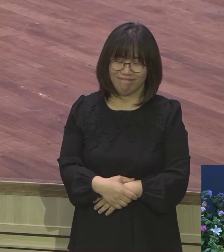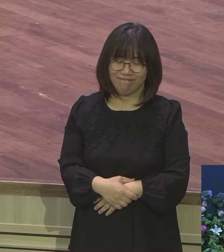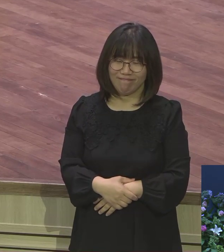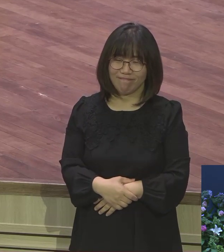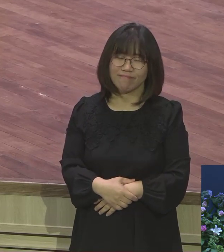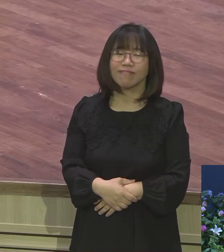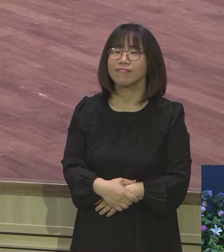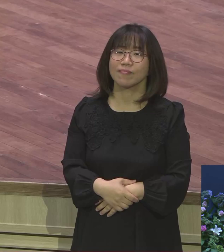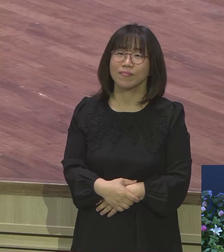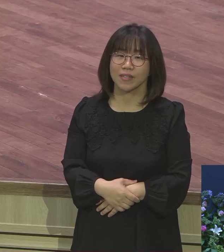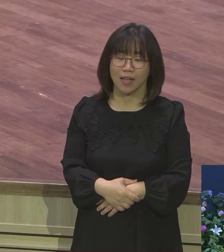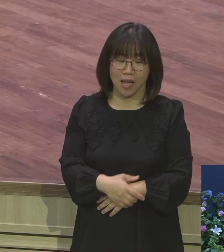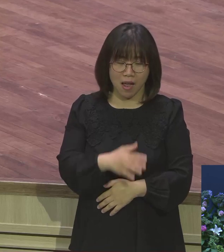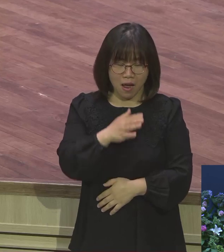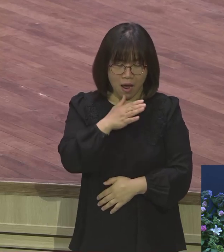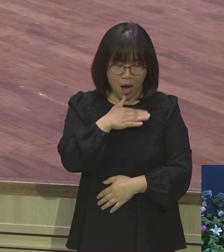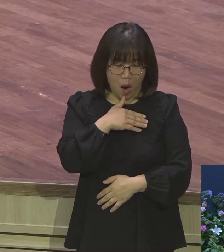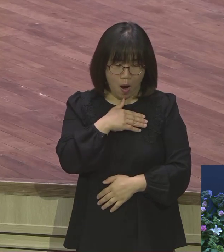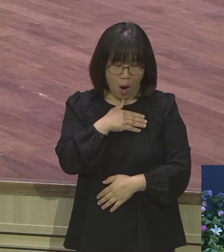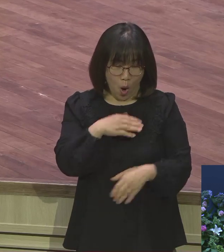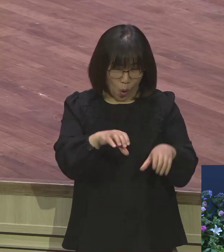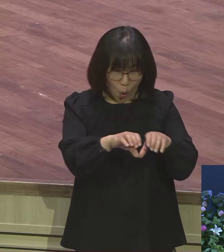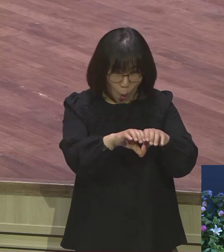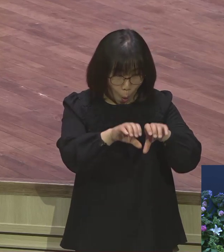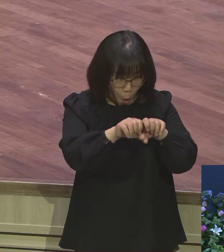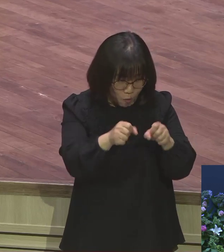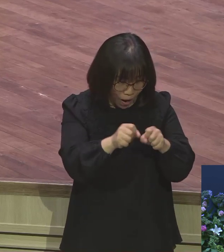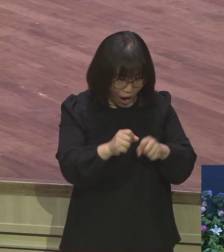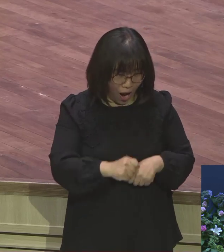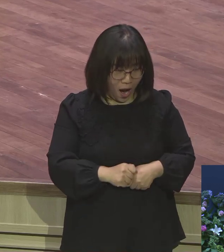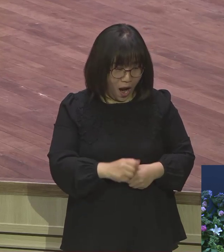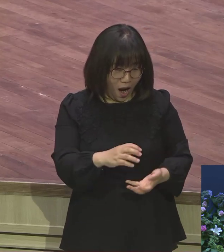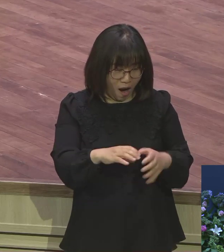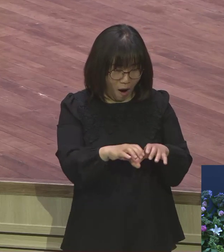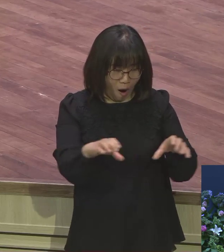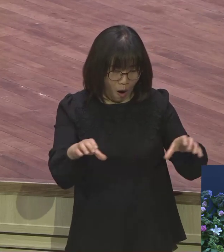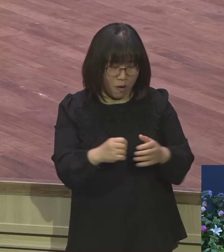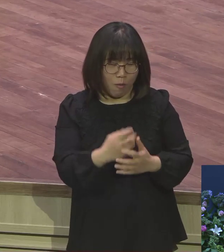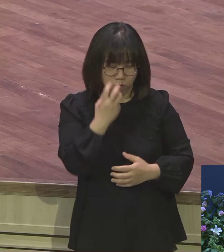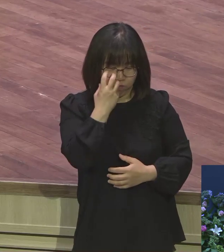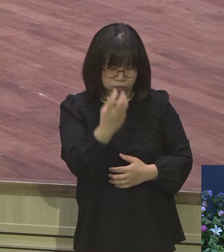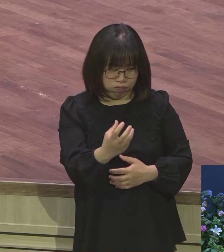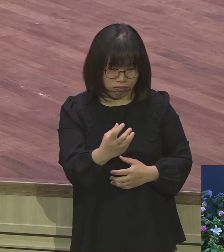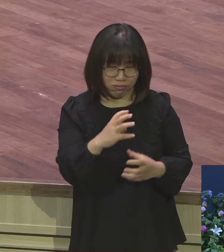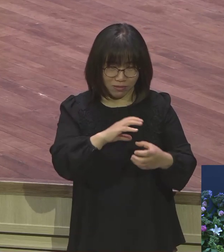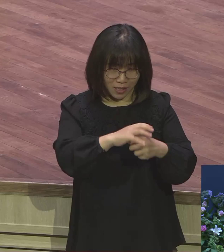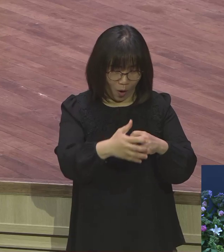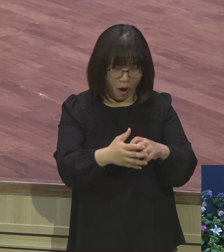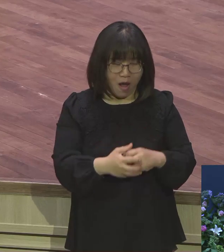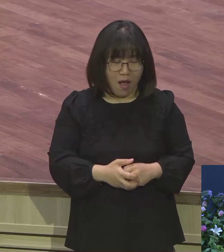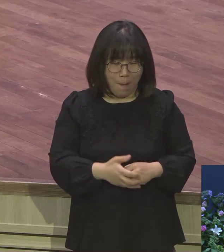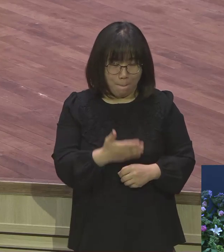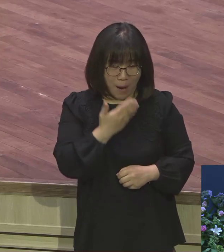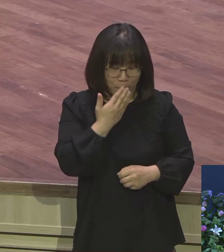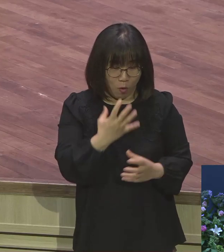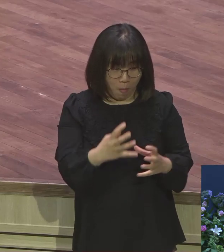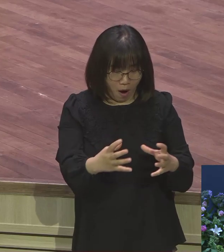보니까 맨을 주는 고구마가 엄청 큰 거예요 사과도 크고 밥도 많아주고 불평이 없어져고